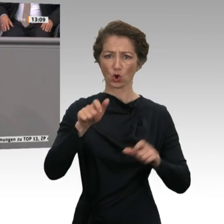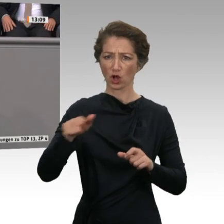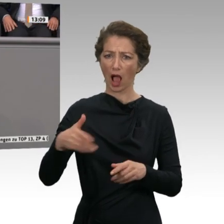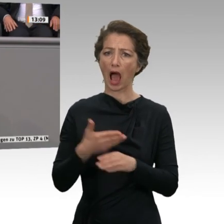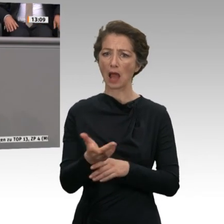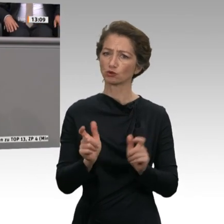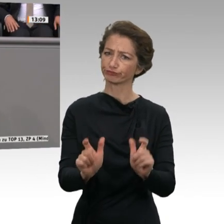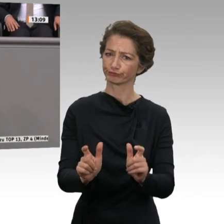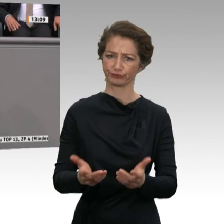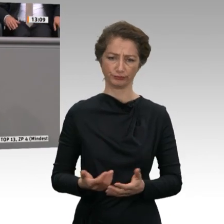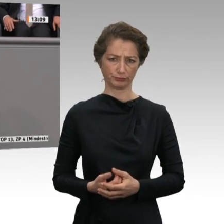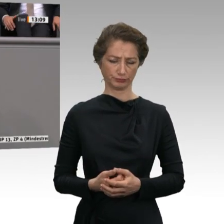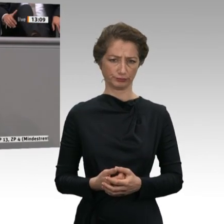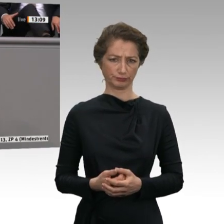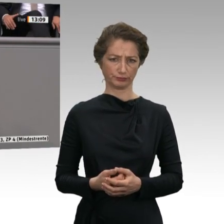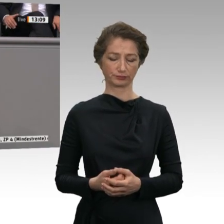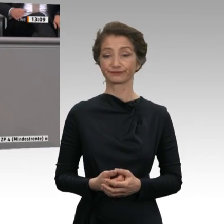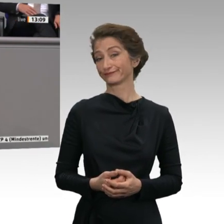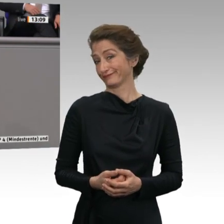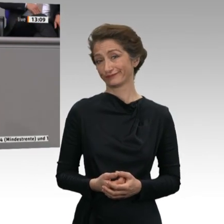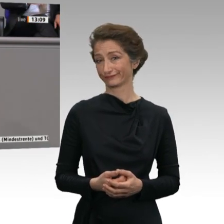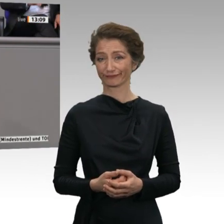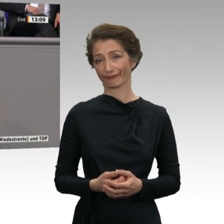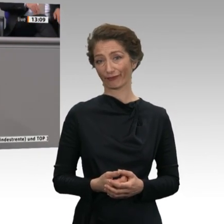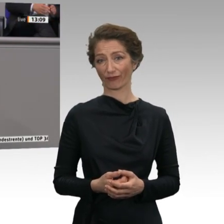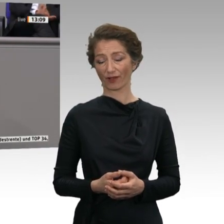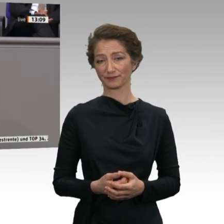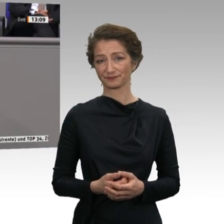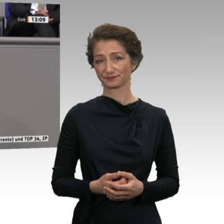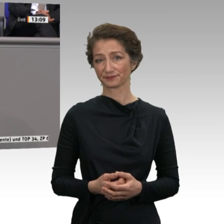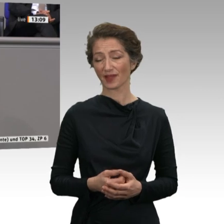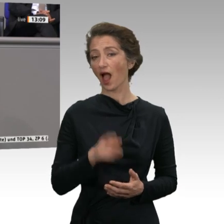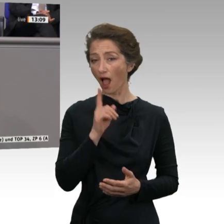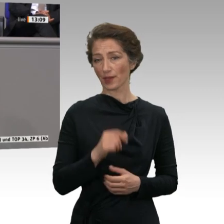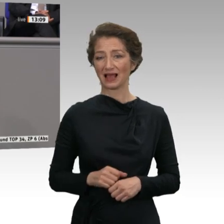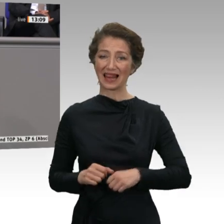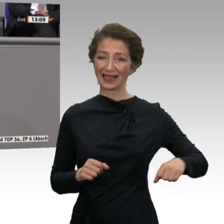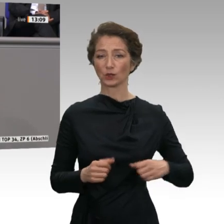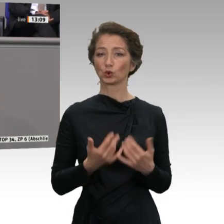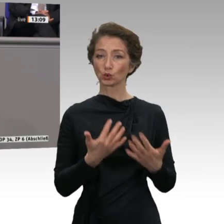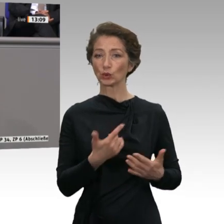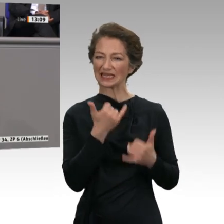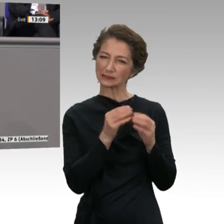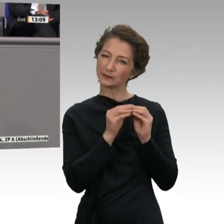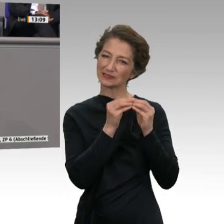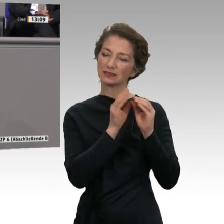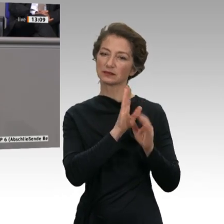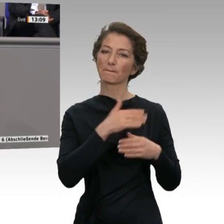bewahren, aber nicht so, wie das die Linken und die Grünen gerade in ihren sozialistischen Konzepten vorschlagen.